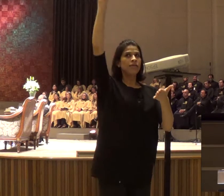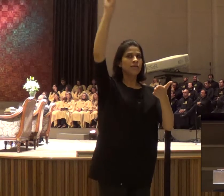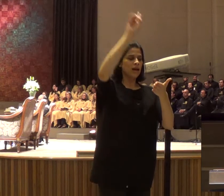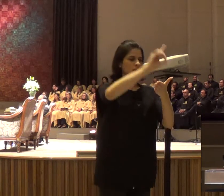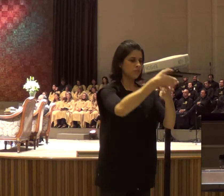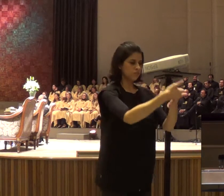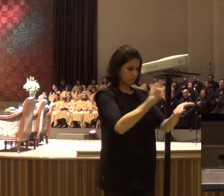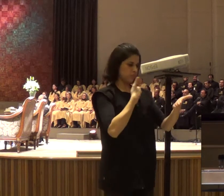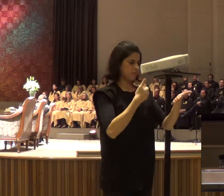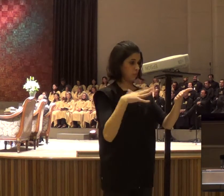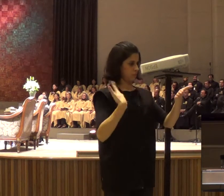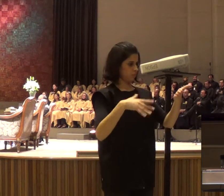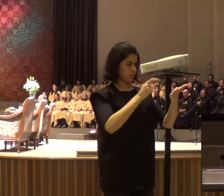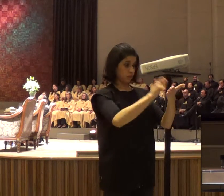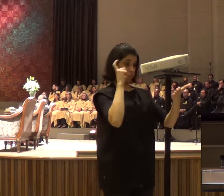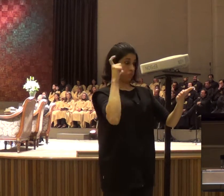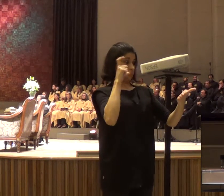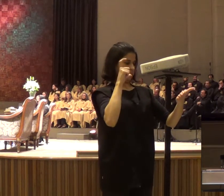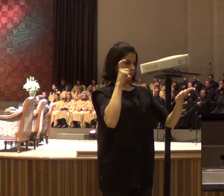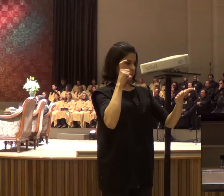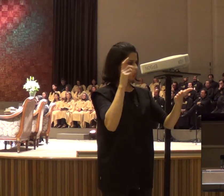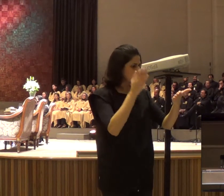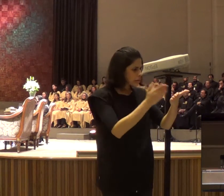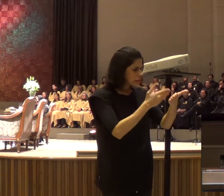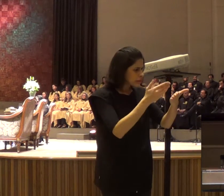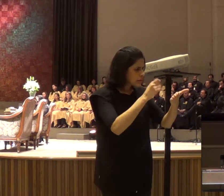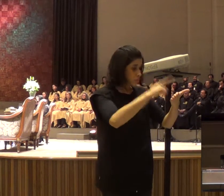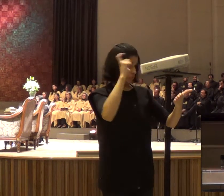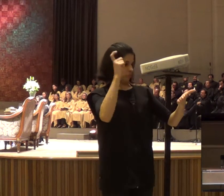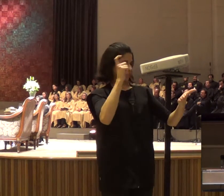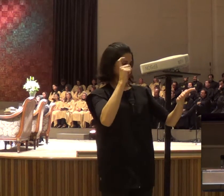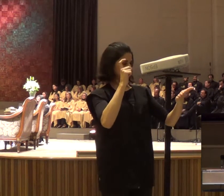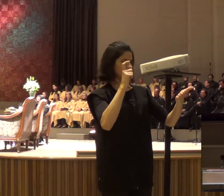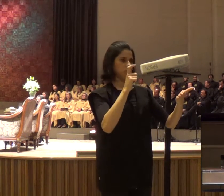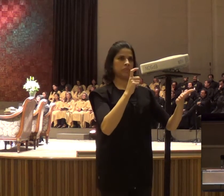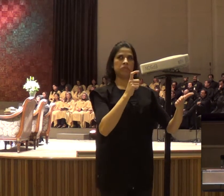com que, determinados, versículos, da Bíblia, porque Deus, é tão bom,